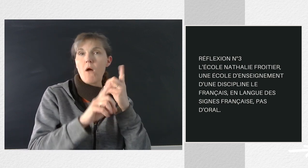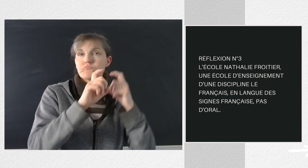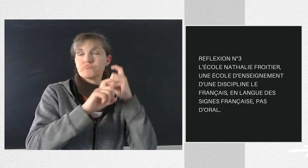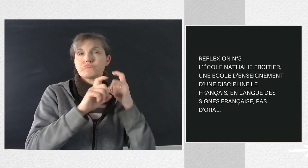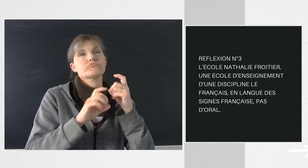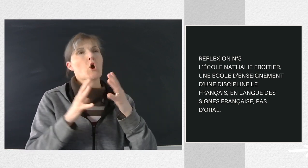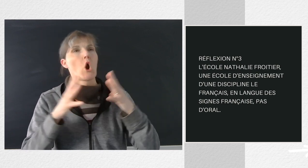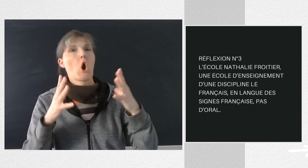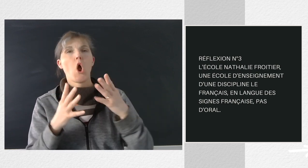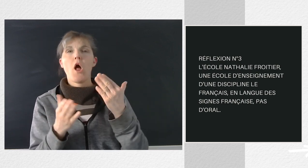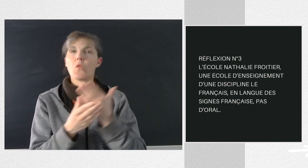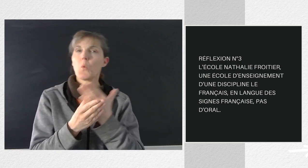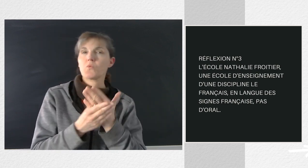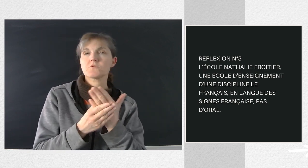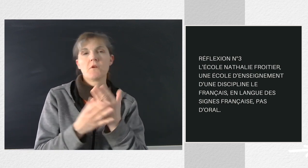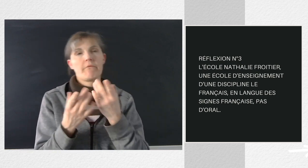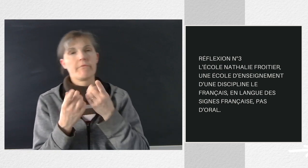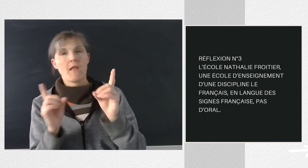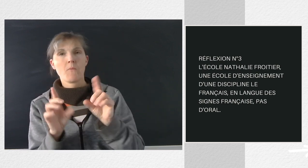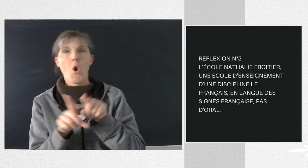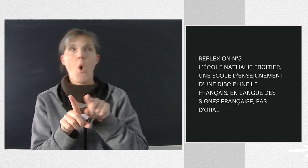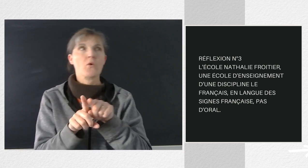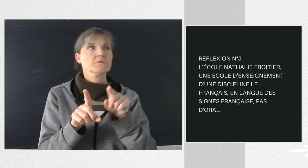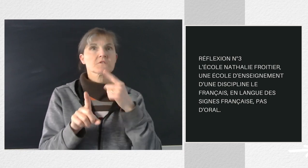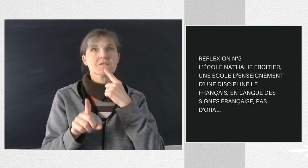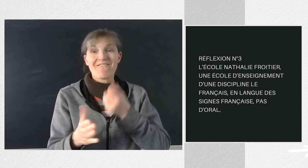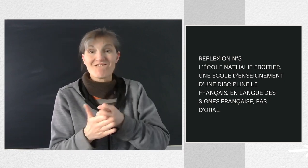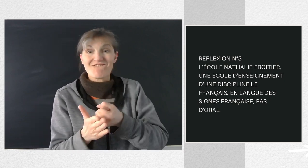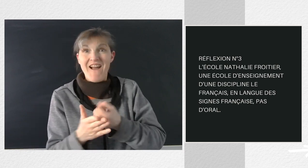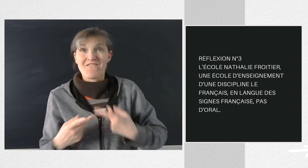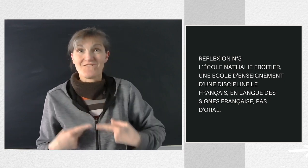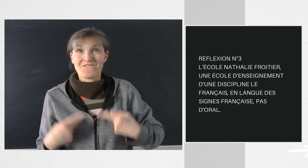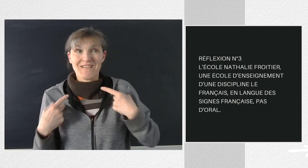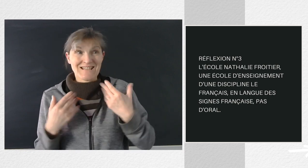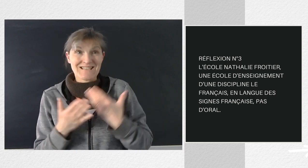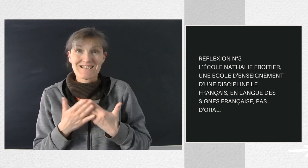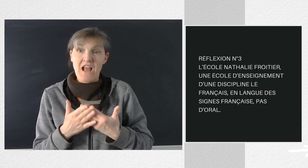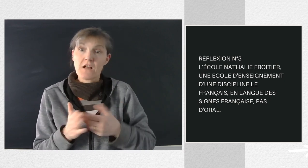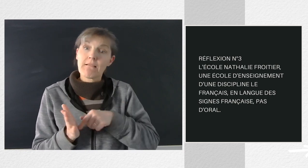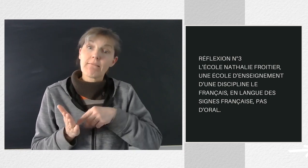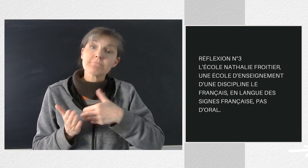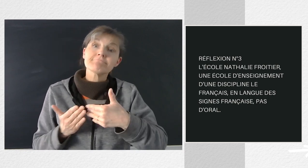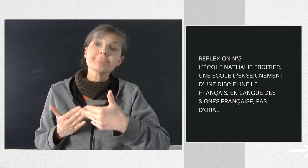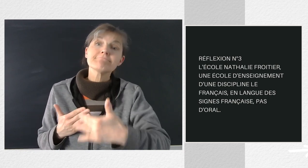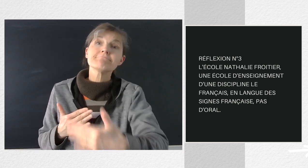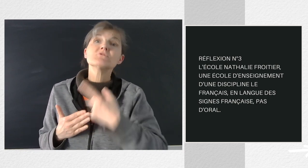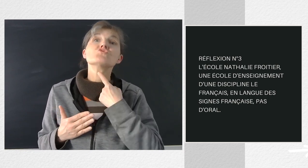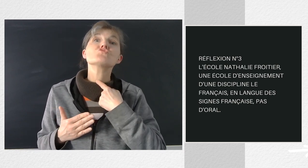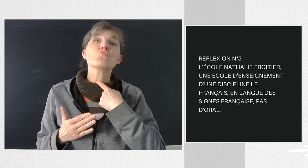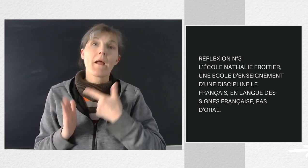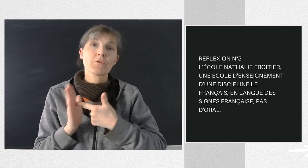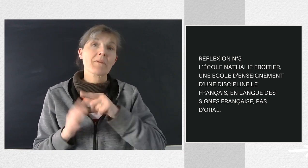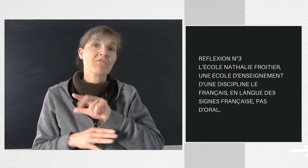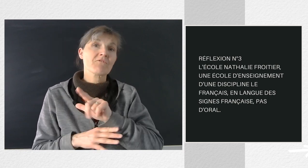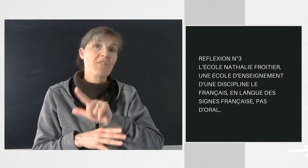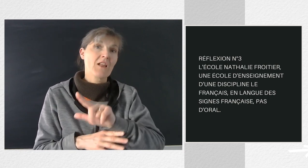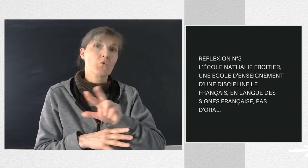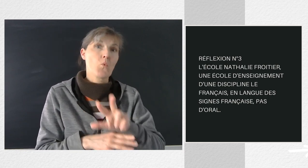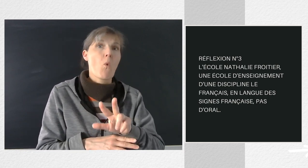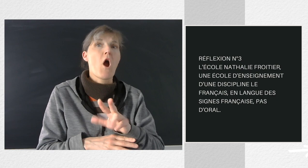les grands dossiers, démocratiques, comme la fin de vie par exemple. C'est à l'ordre du jour jusqu'au mois de juin 2023. Combien de personnes sourdes le